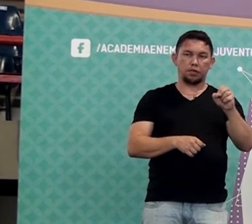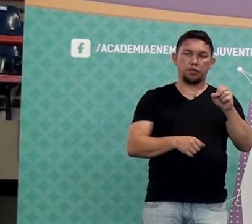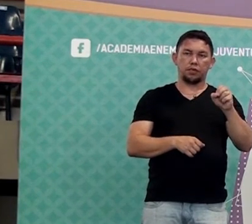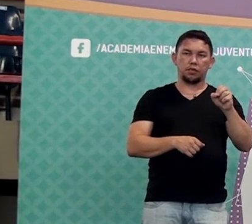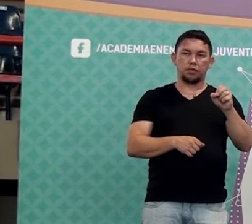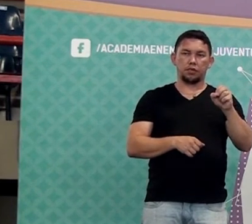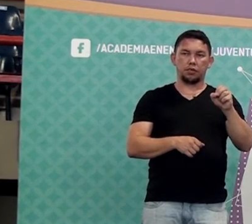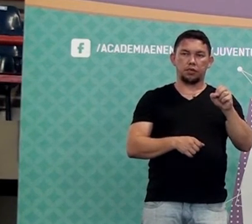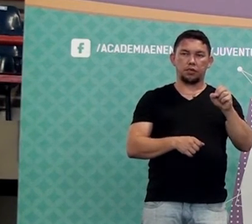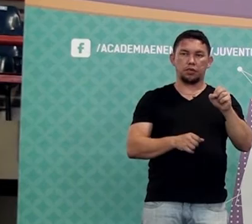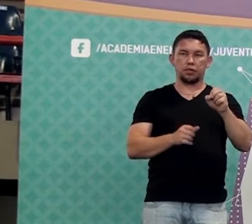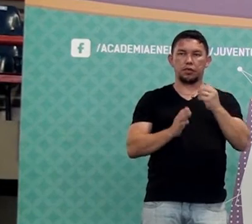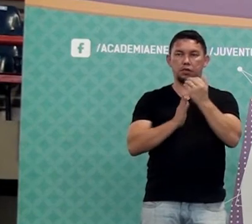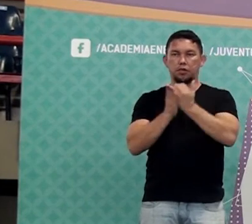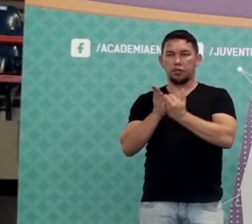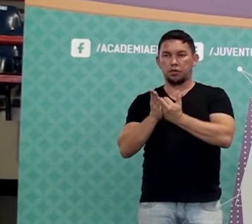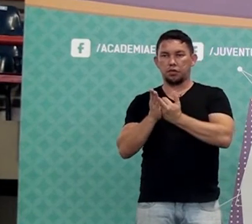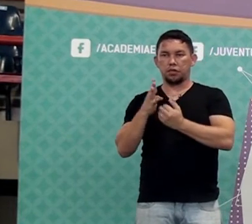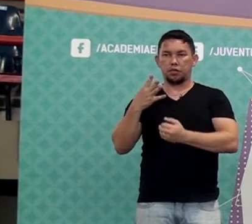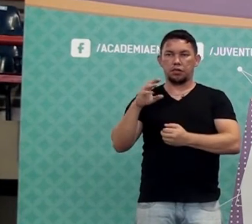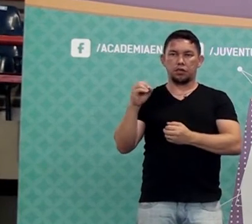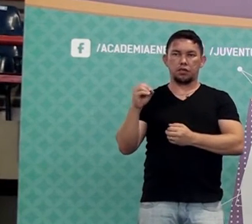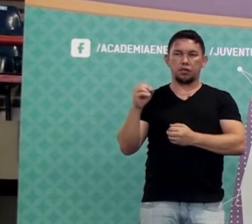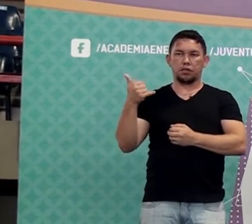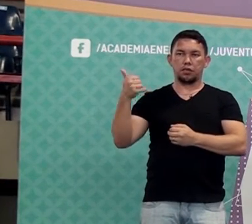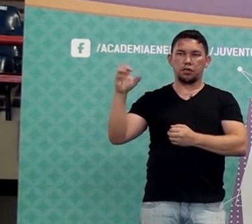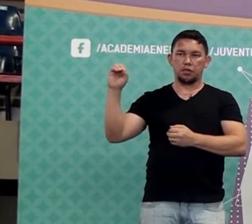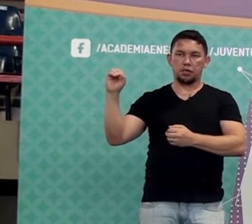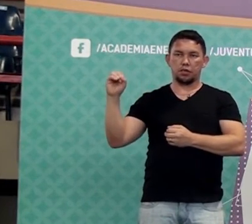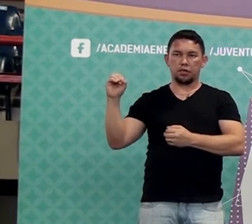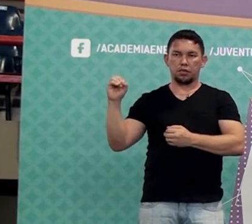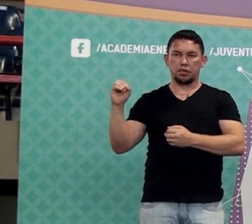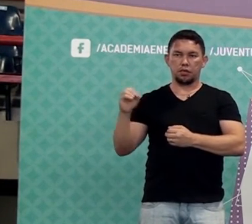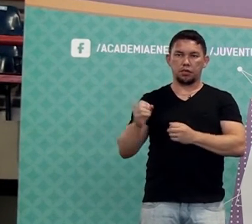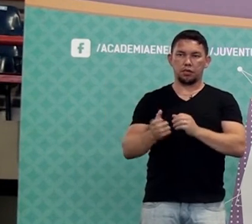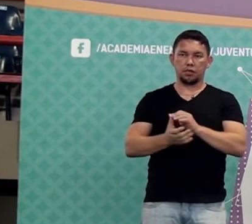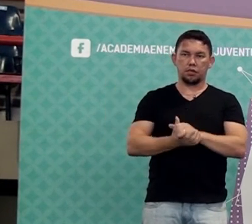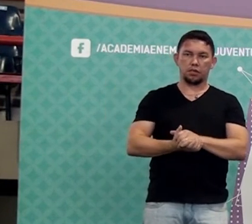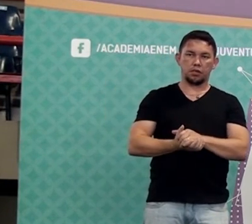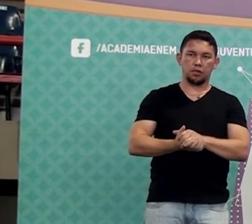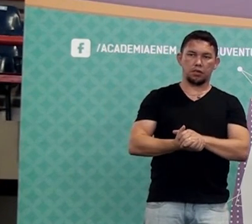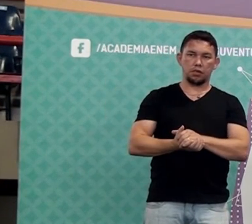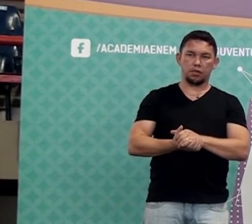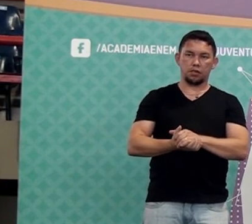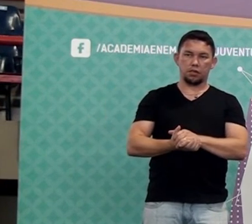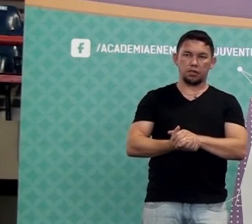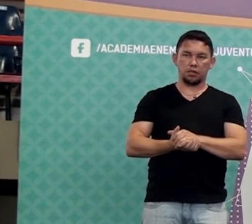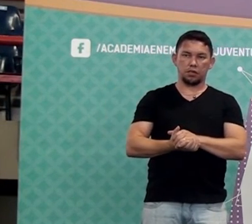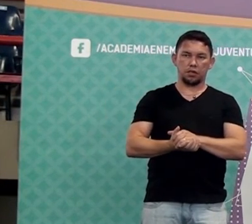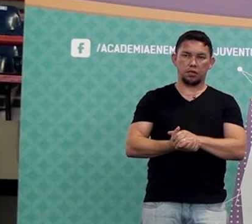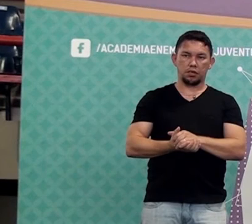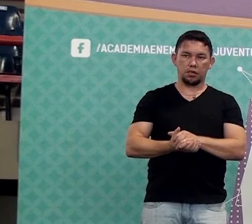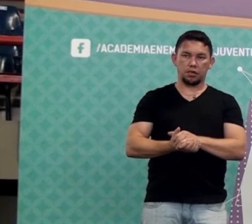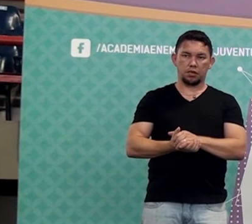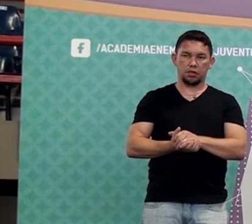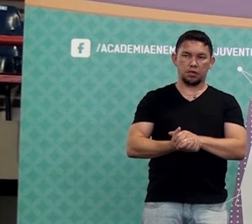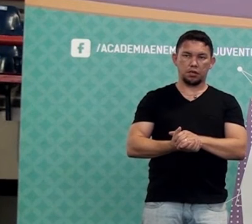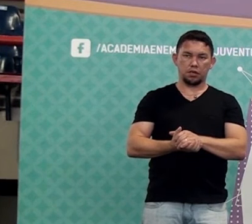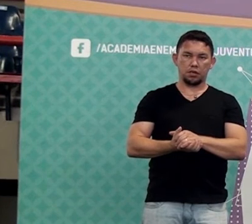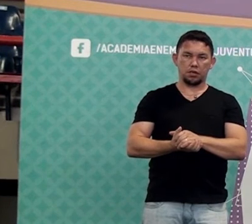Se depois diminuiu 40%, ficou 10%. Aí o cara marca 10 aí na letra B. Né? Tá como é que tá aí?